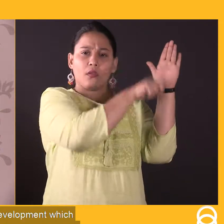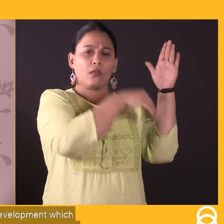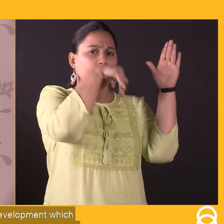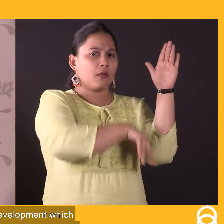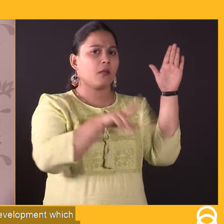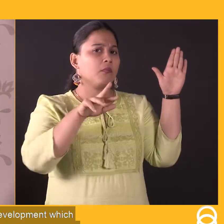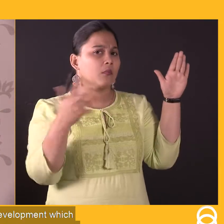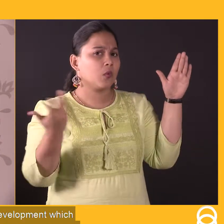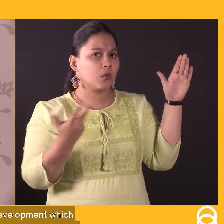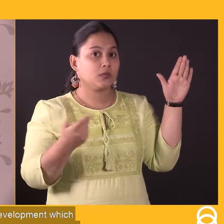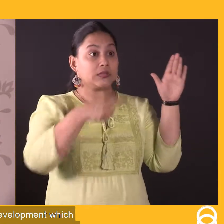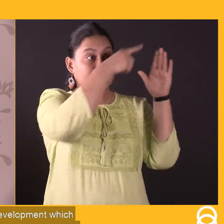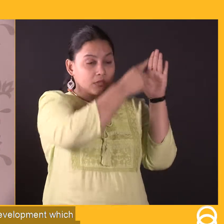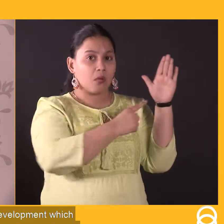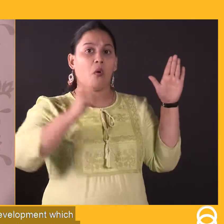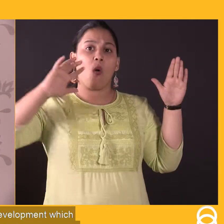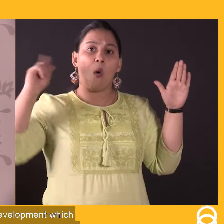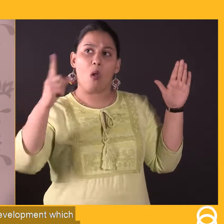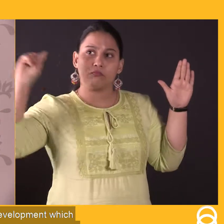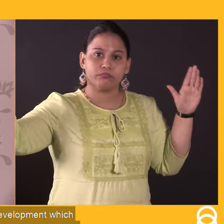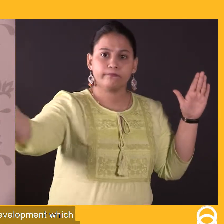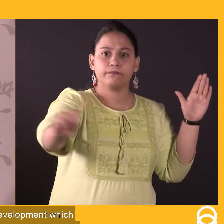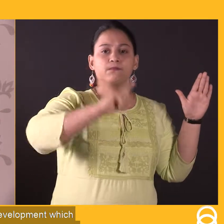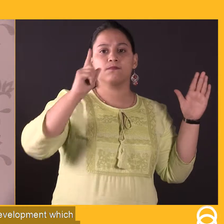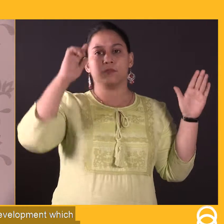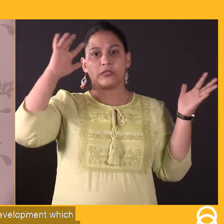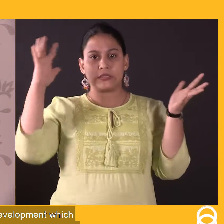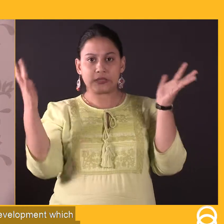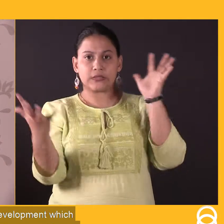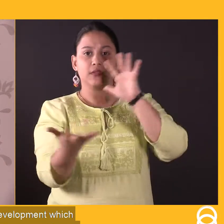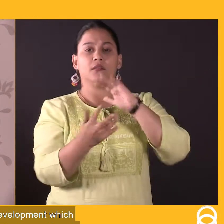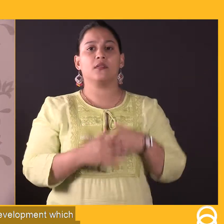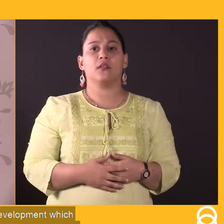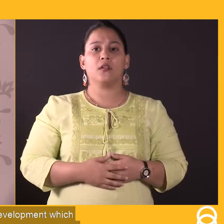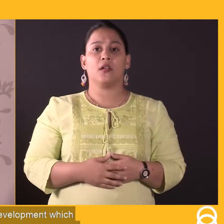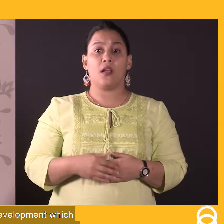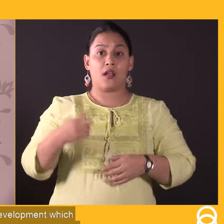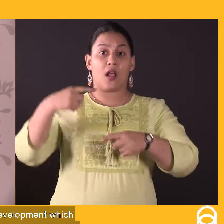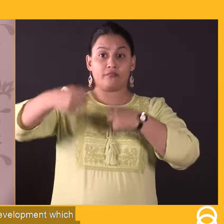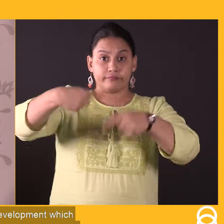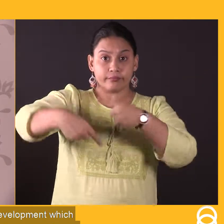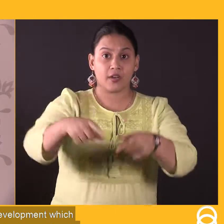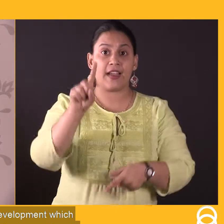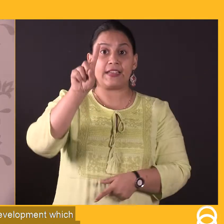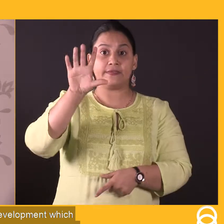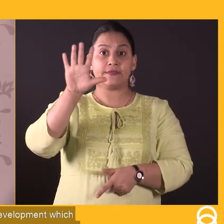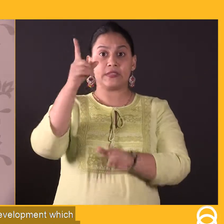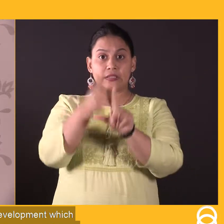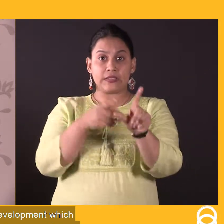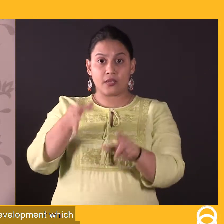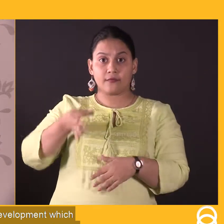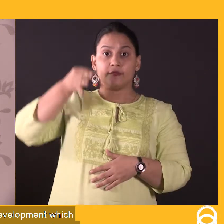कि हम पूरी विश्व को इस तरह से अगले 15 साल में विकसित बनाएंगे